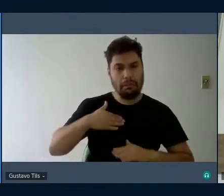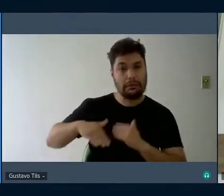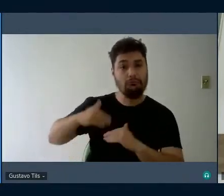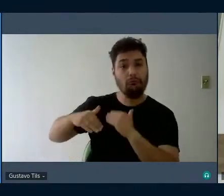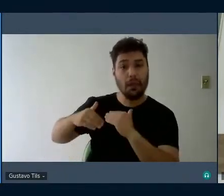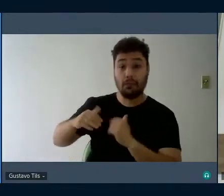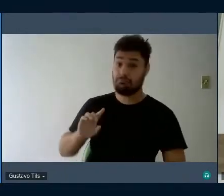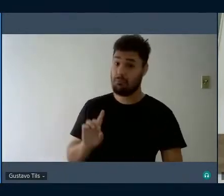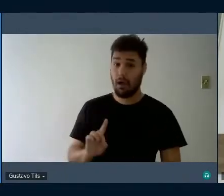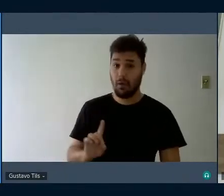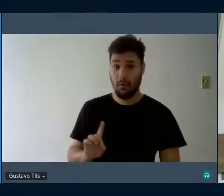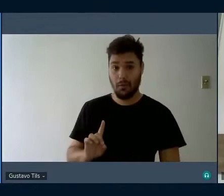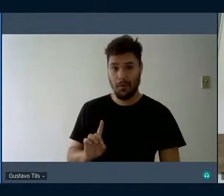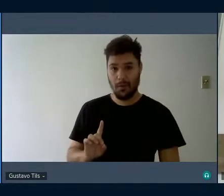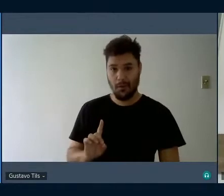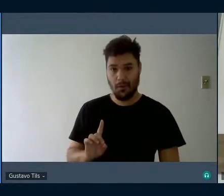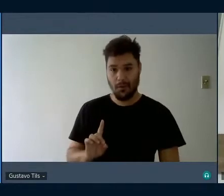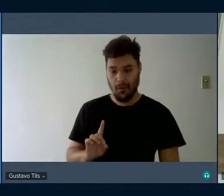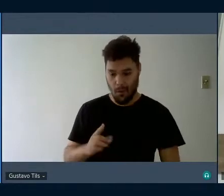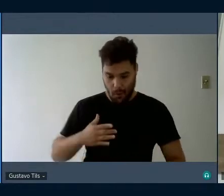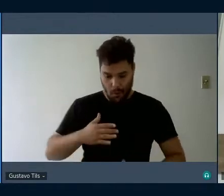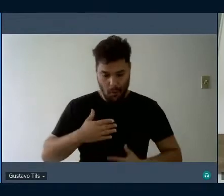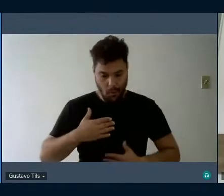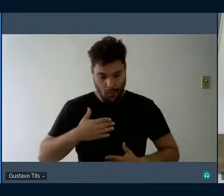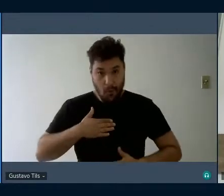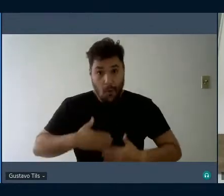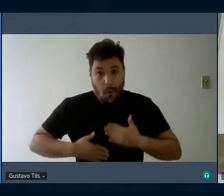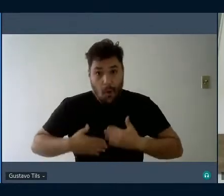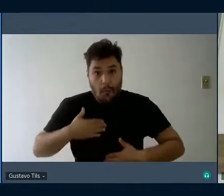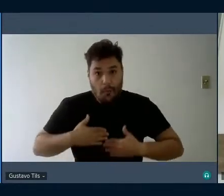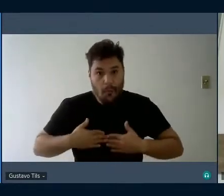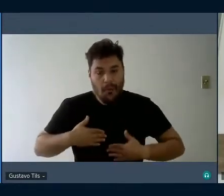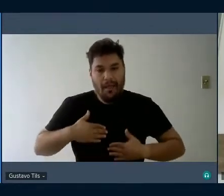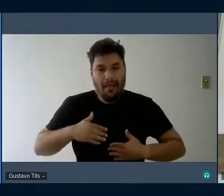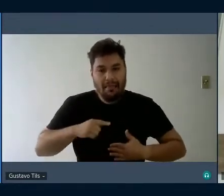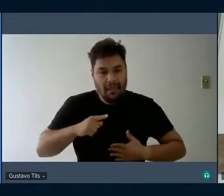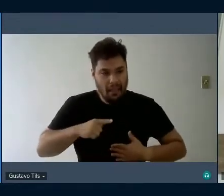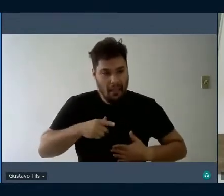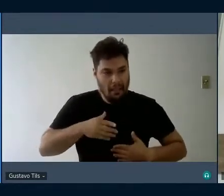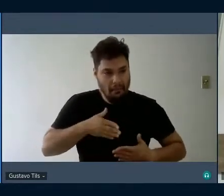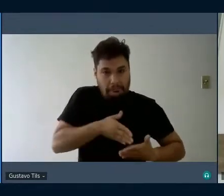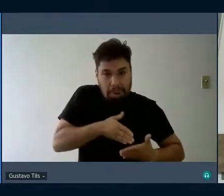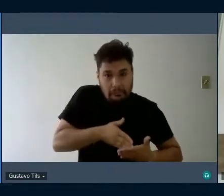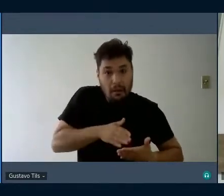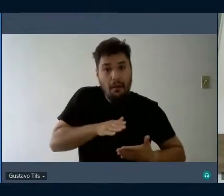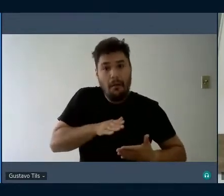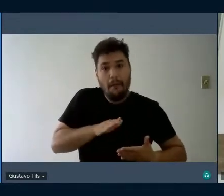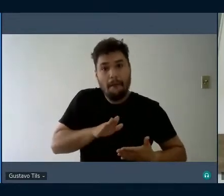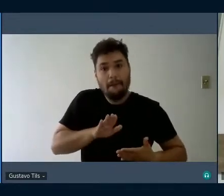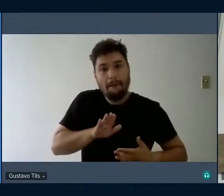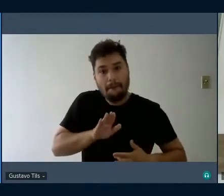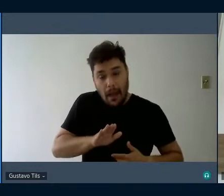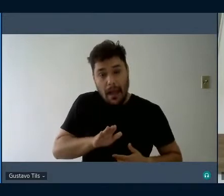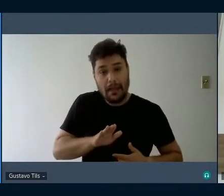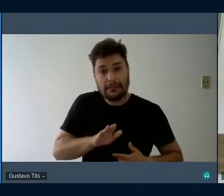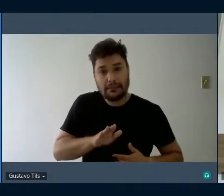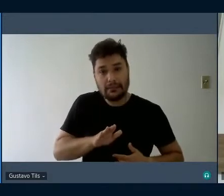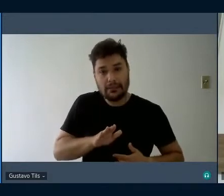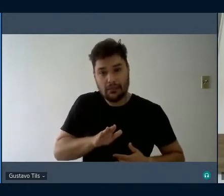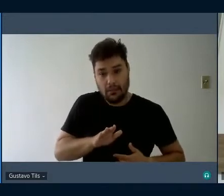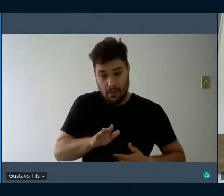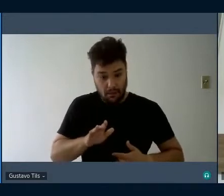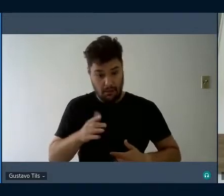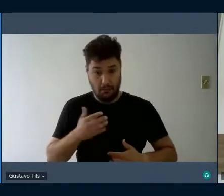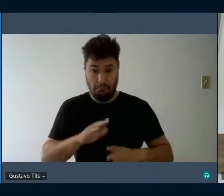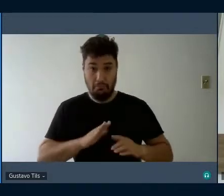que isso. O impedimento orgânico é a causa do desenvolvimento dessas pessoas e a razão pela qual estudá-las